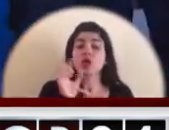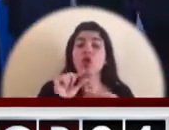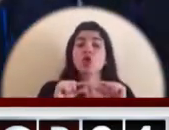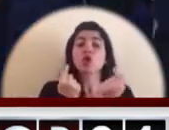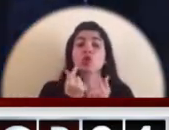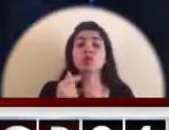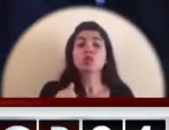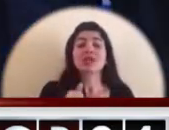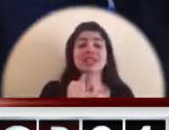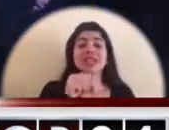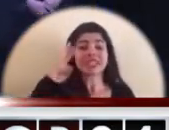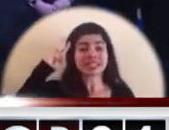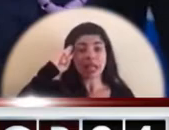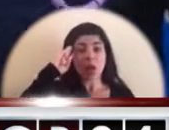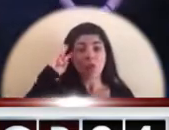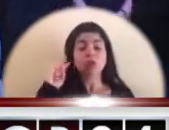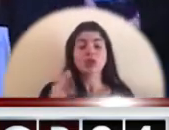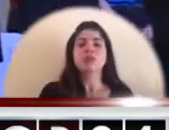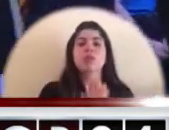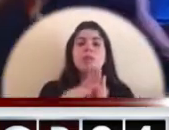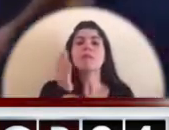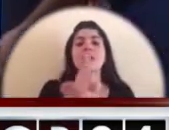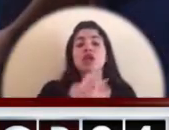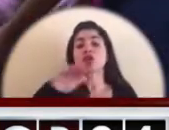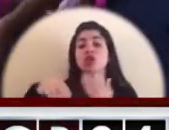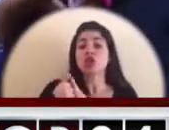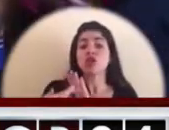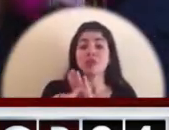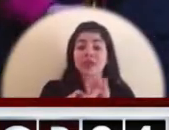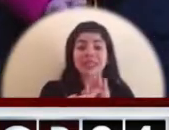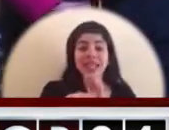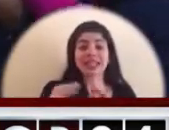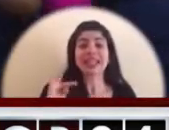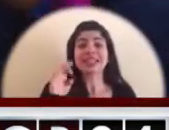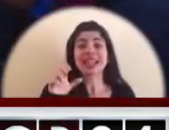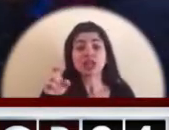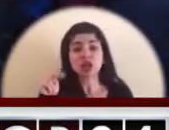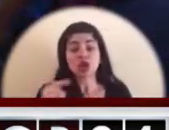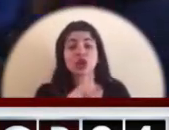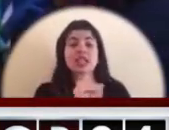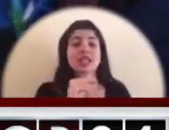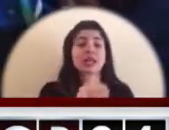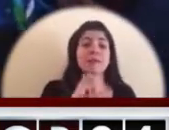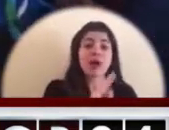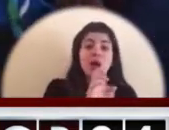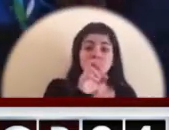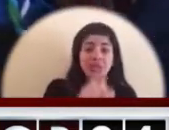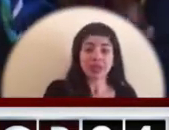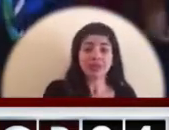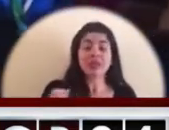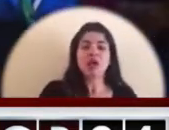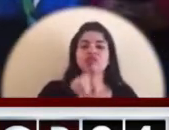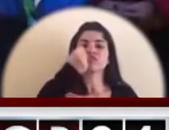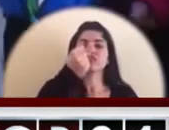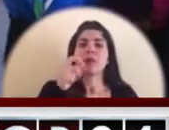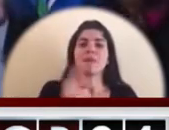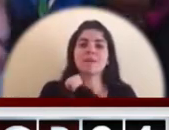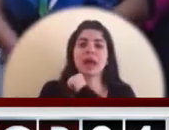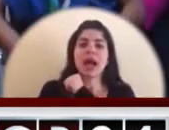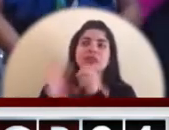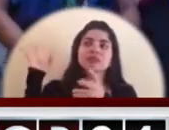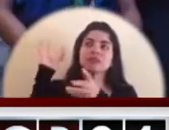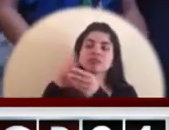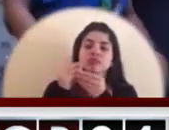recibió un aporte de la Fundación Teletón y otras organizaciones, recursos que van a ser utilizados en la recuperación de las comunidades afectadas